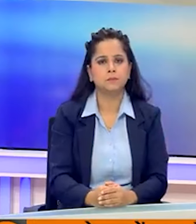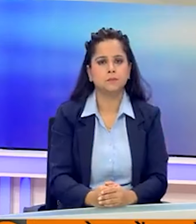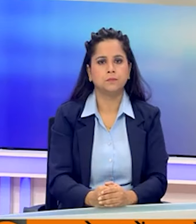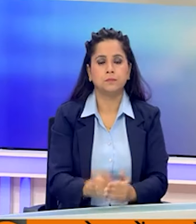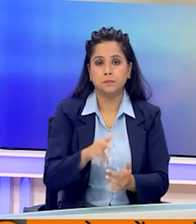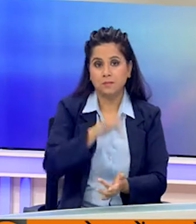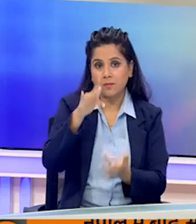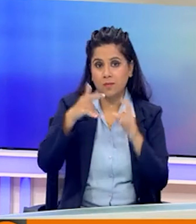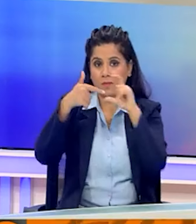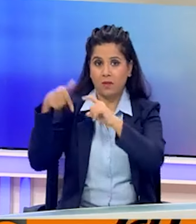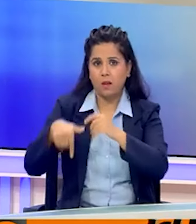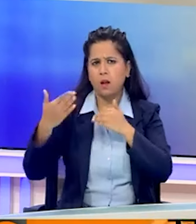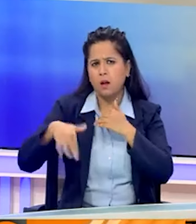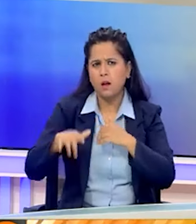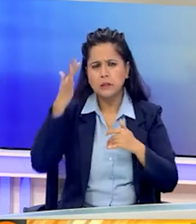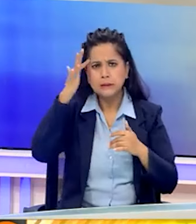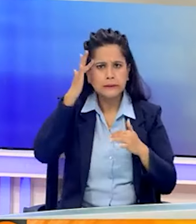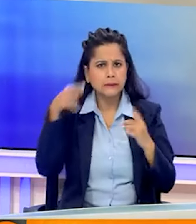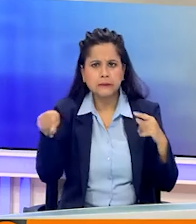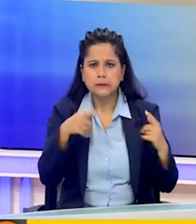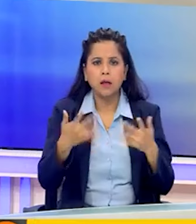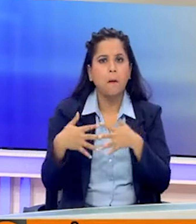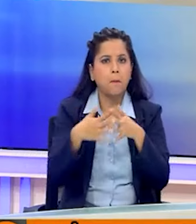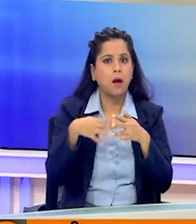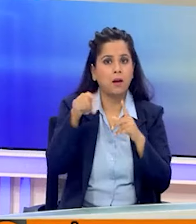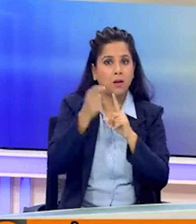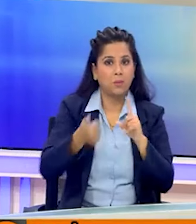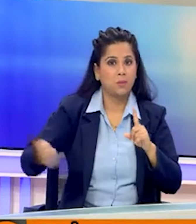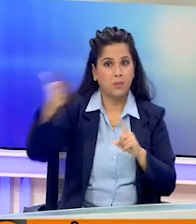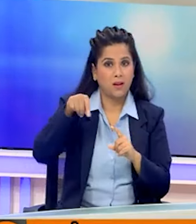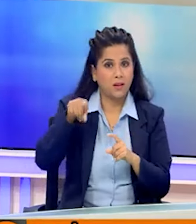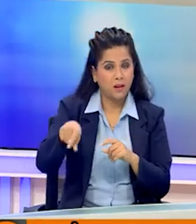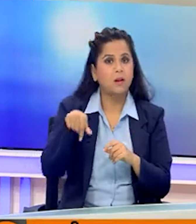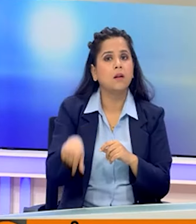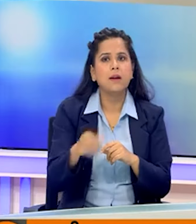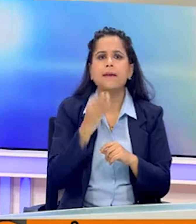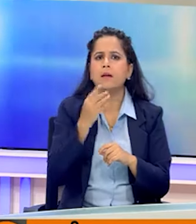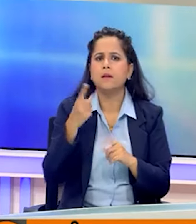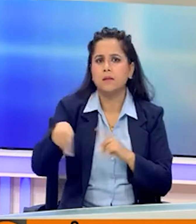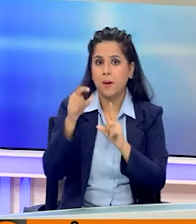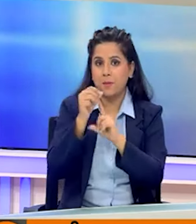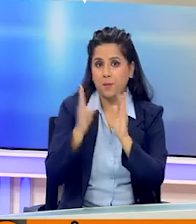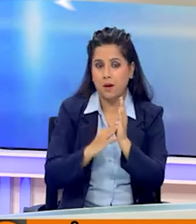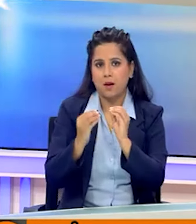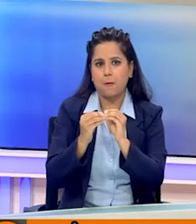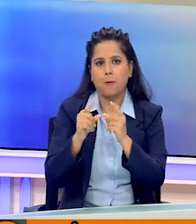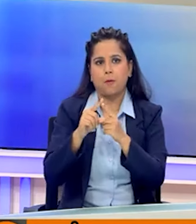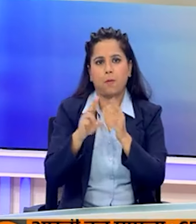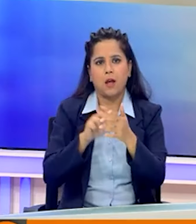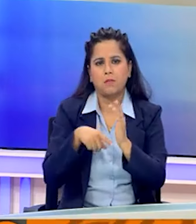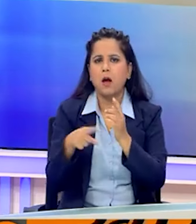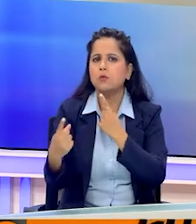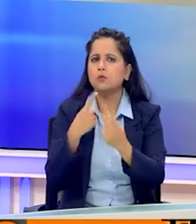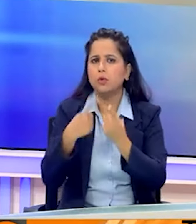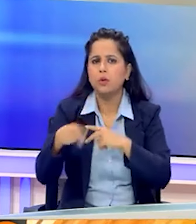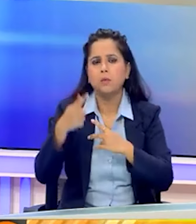वहीं मध्य पूर्फु में चल रहे तनाव को देखते हुए अमेरिका के राश्ट्रपती जो बाइडन ने इसराइल के प्रधान मंत्री बेंजामिन नेतनियाहों से बात